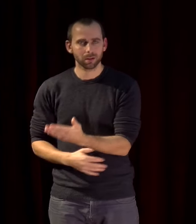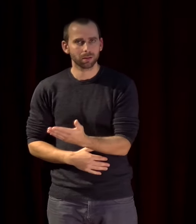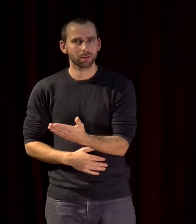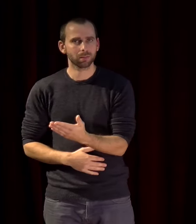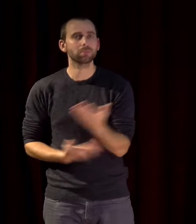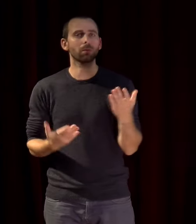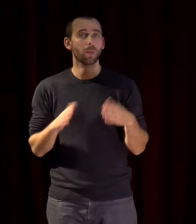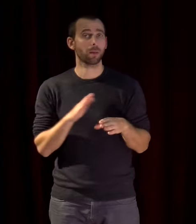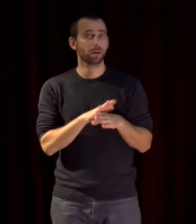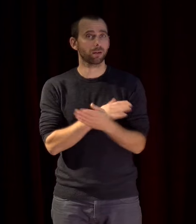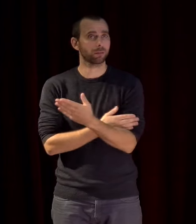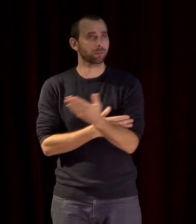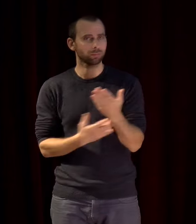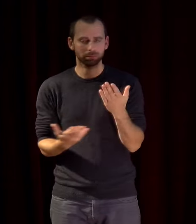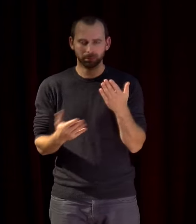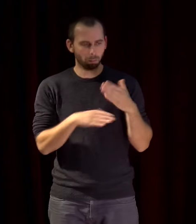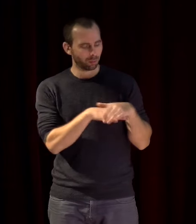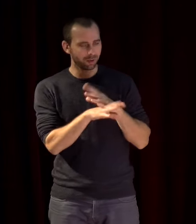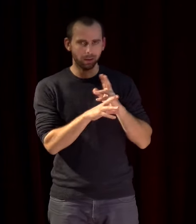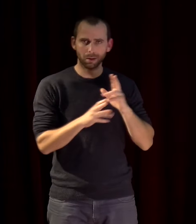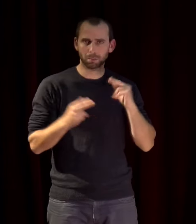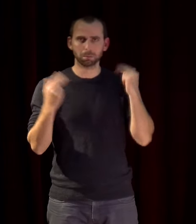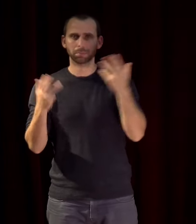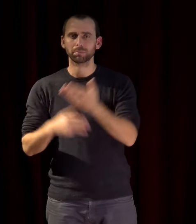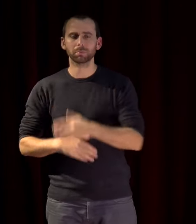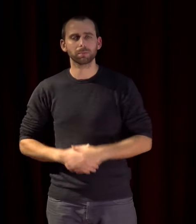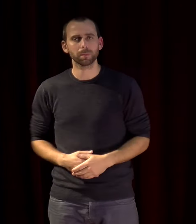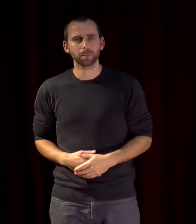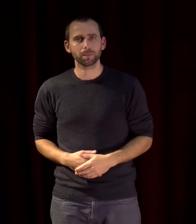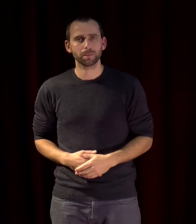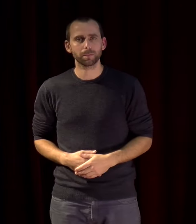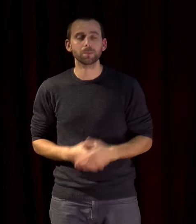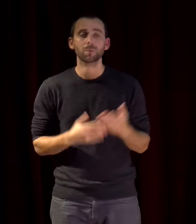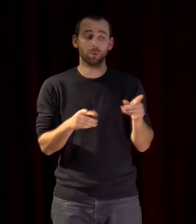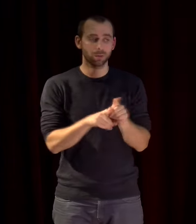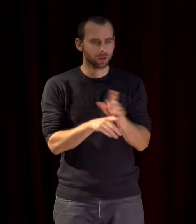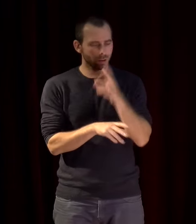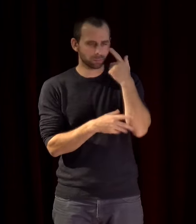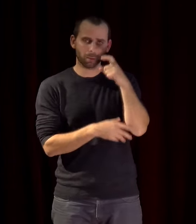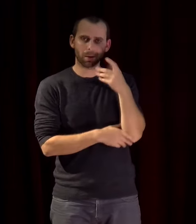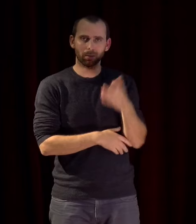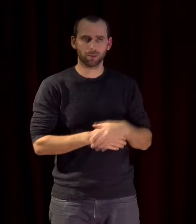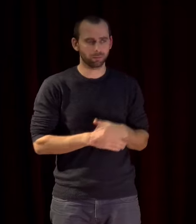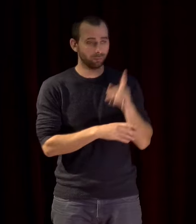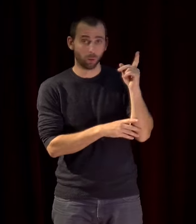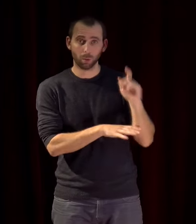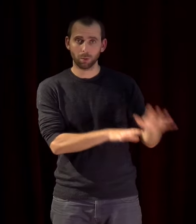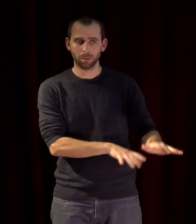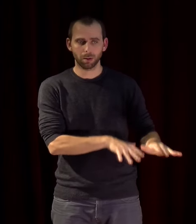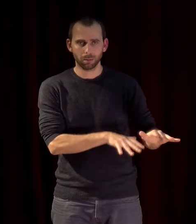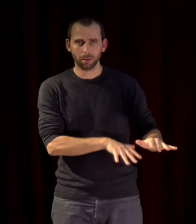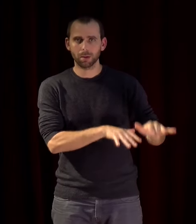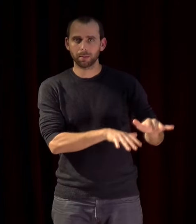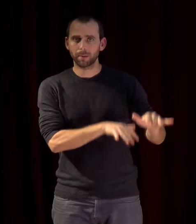soulèvements politiques autre constat la montée des eaux et les catastrophes qui en découlent pourraient